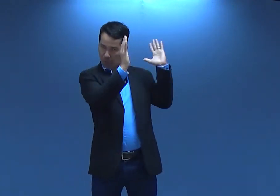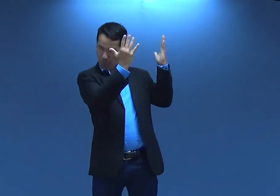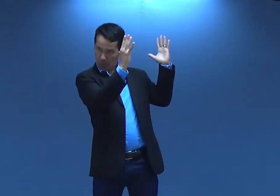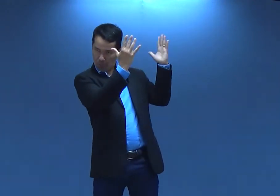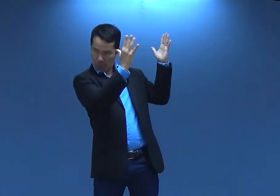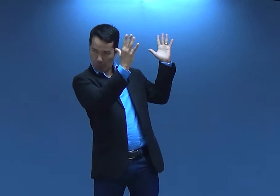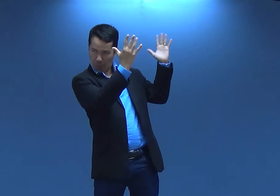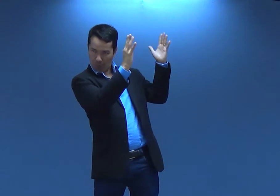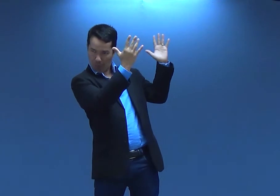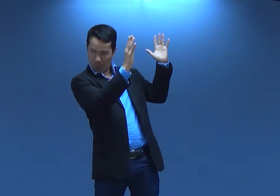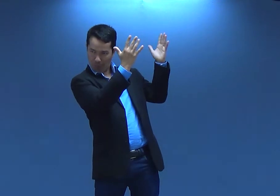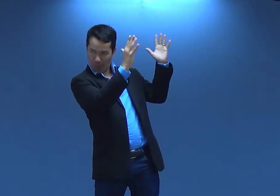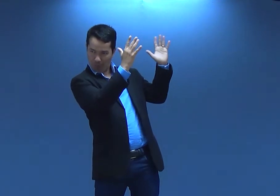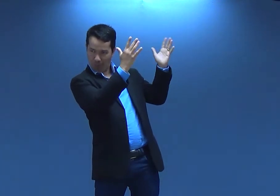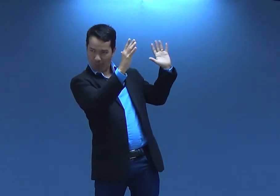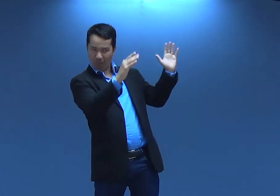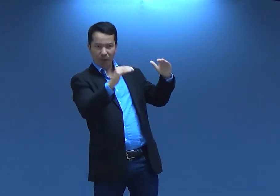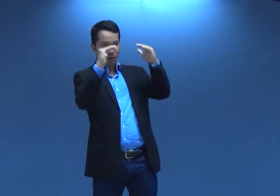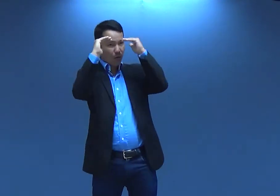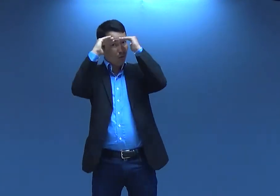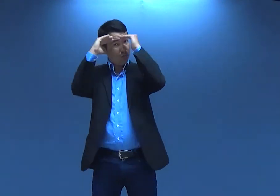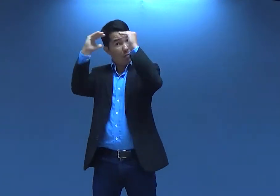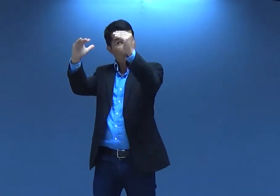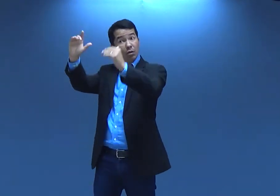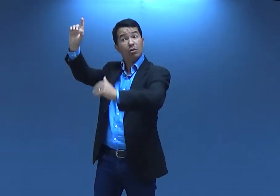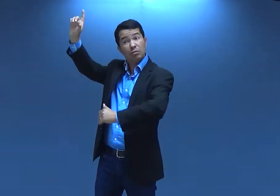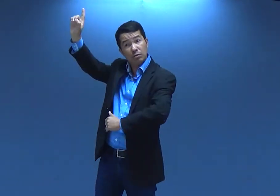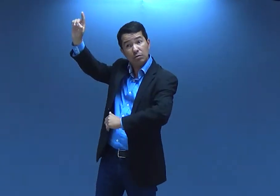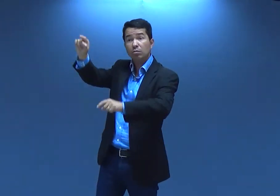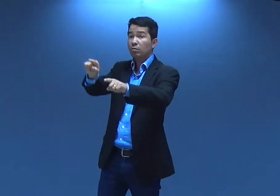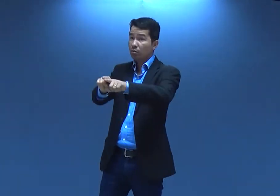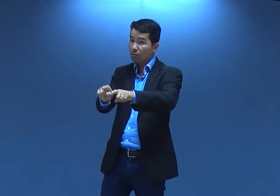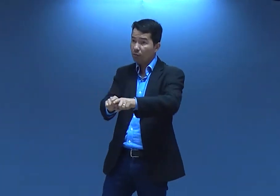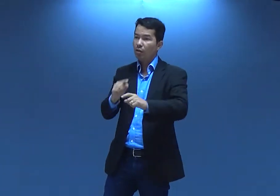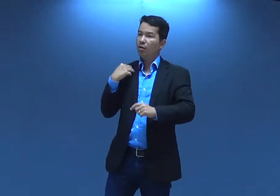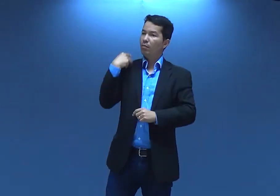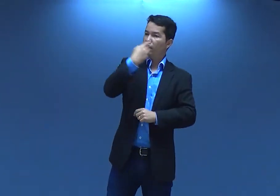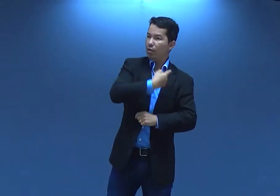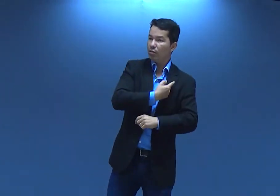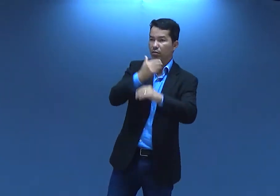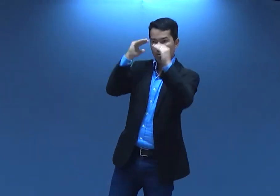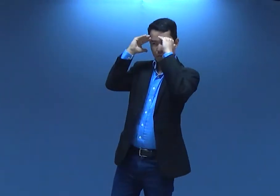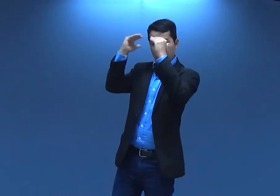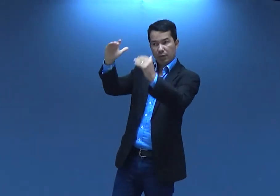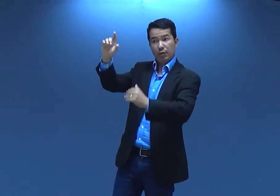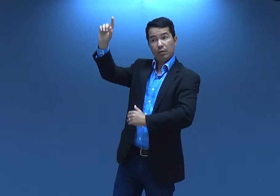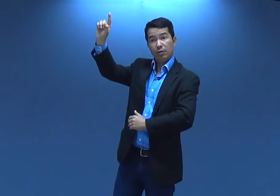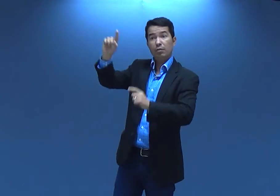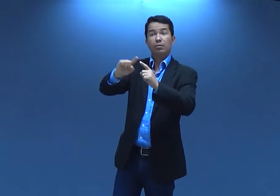José, palmas pra ele, né? Porque ele também obedeceu a Deus. E a Maria também.